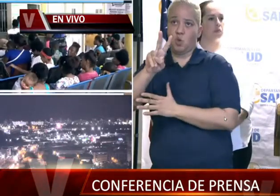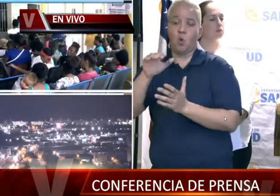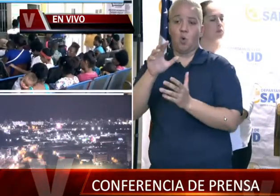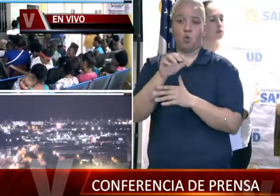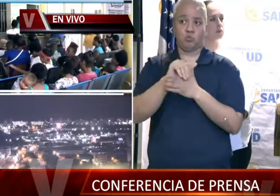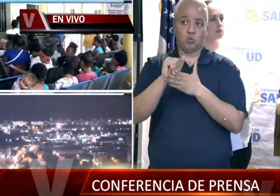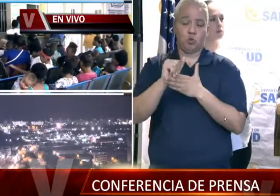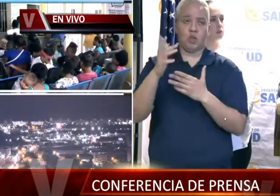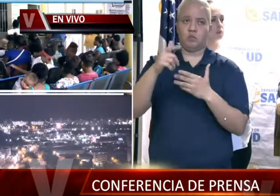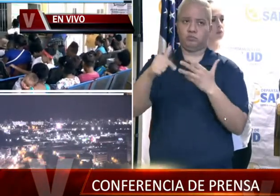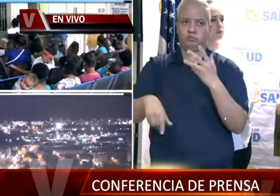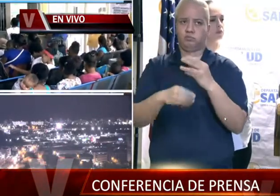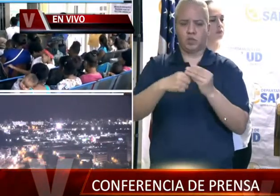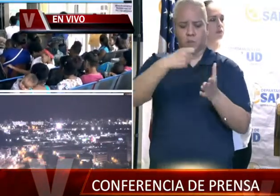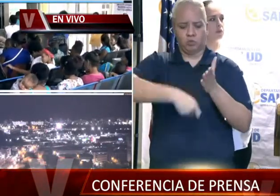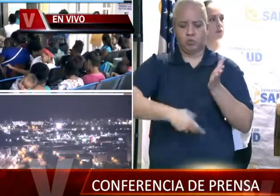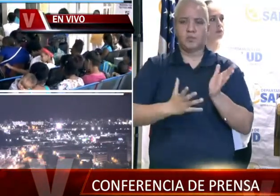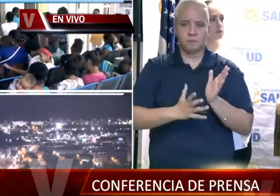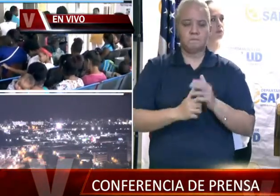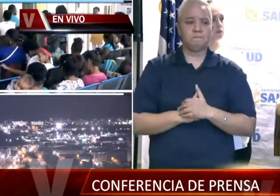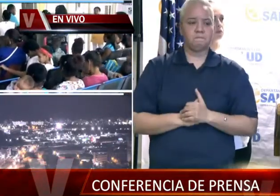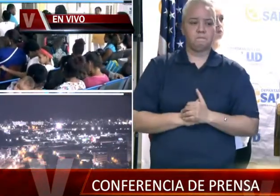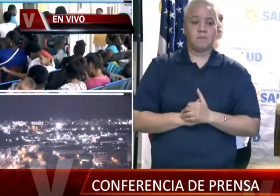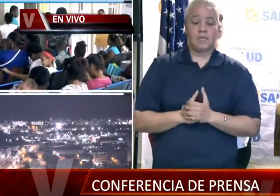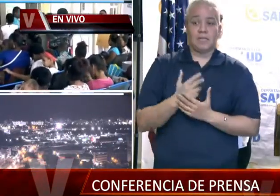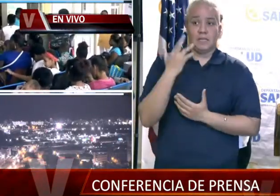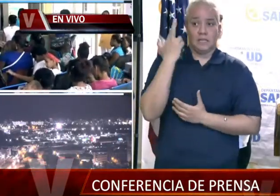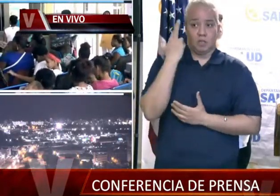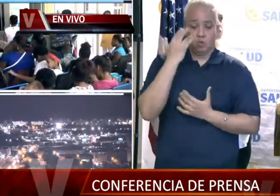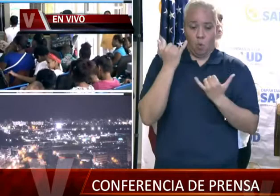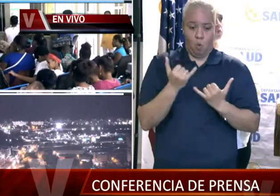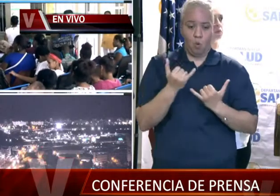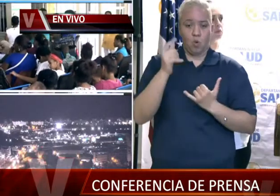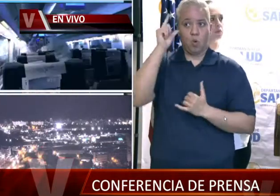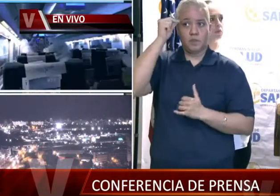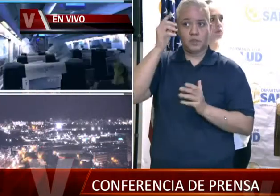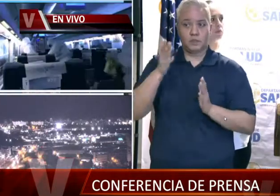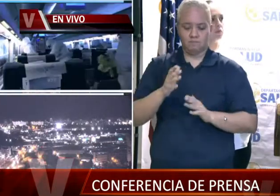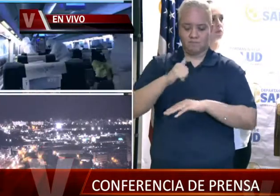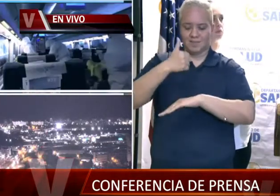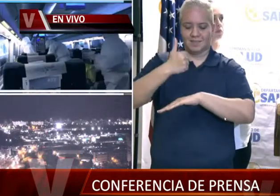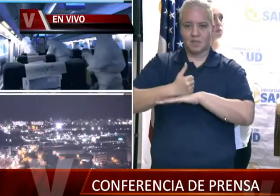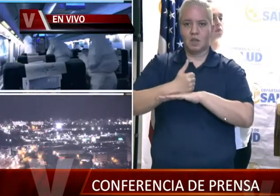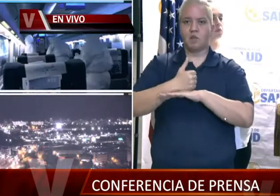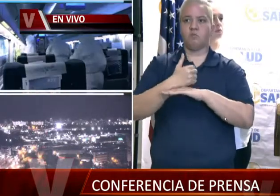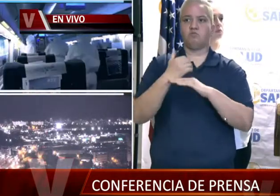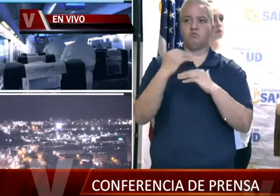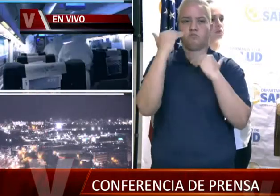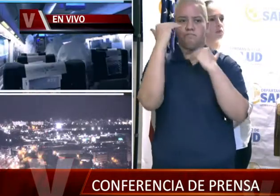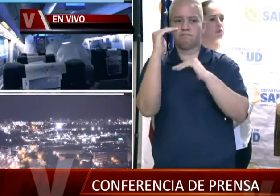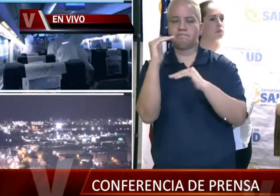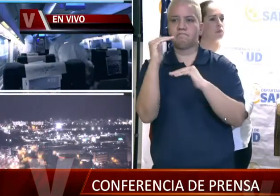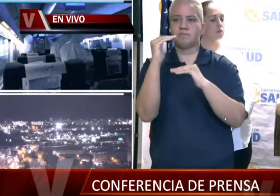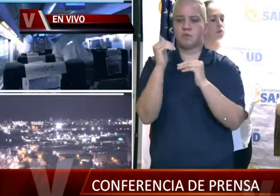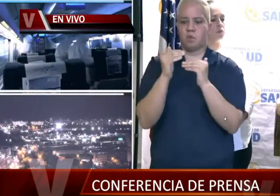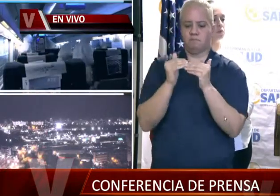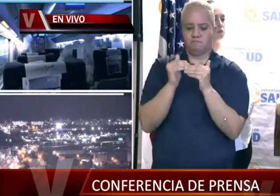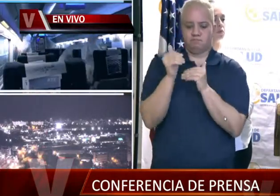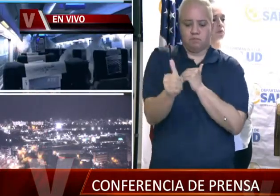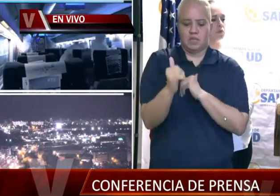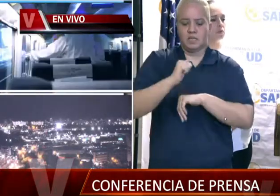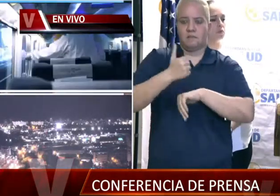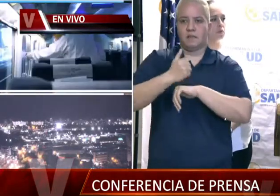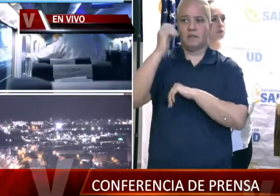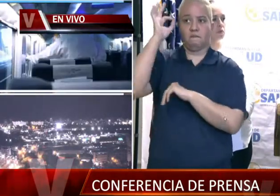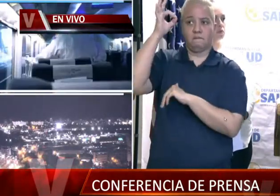más, ¿verdad? La pregunta es que sí. Es por eso que hoy la gobernadora de Puerto Rico ha establecido unos parámetros y hemos ido más allá de lo que establece el gobierno federal.